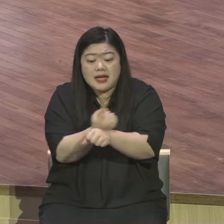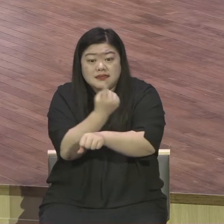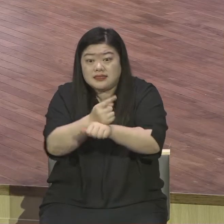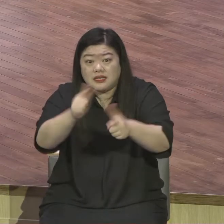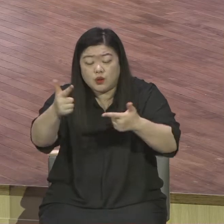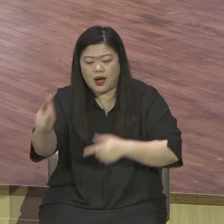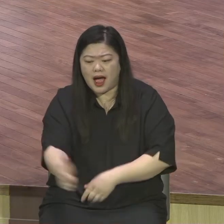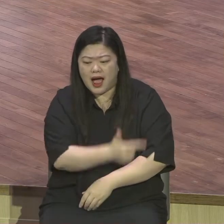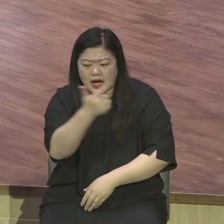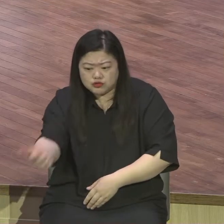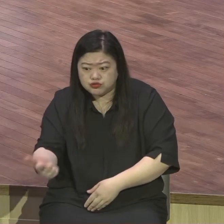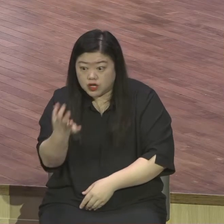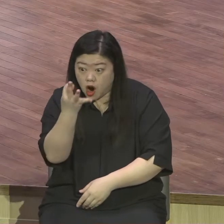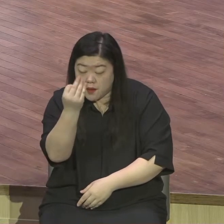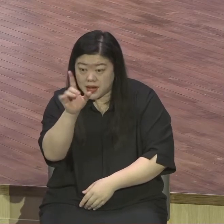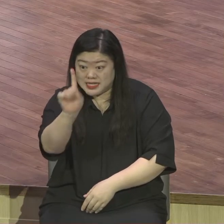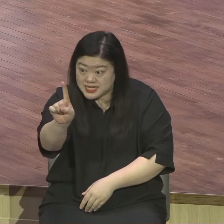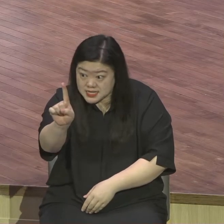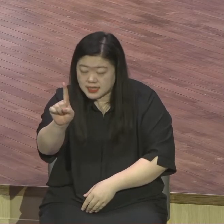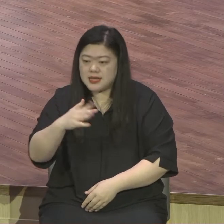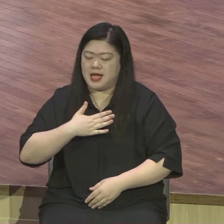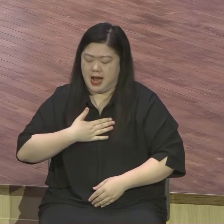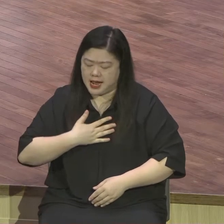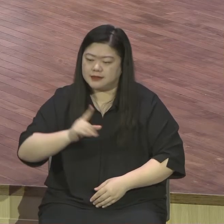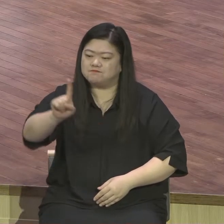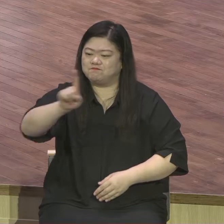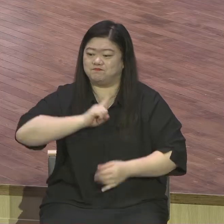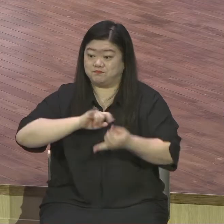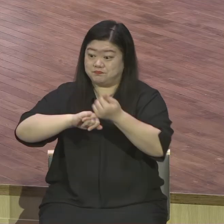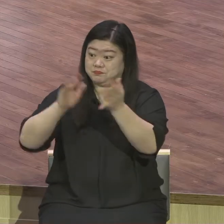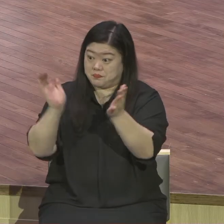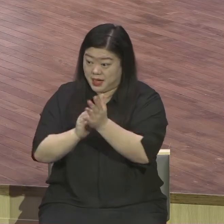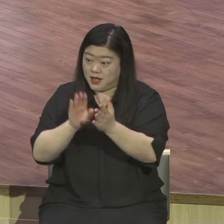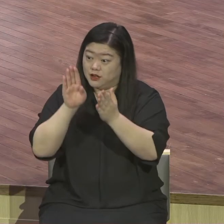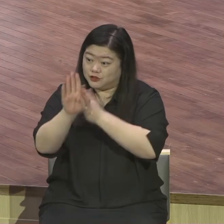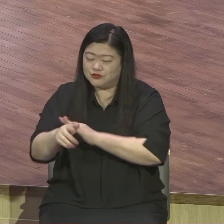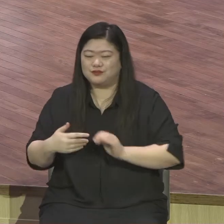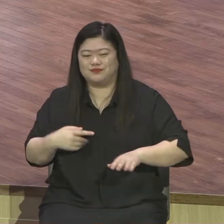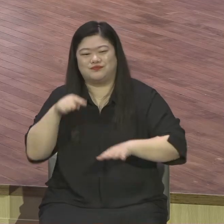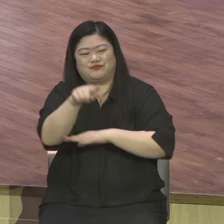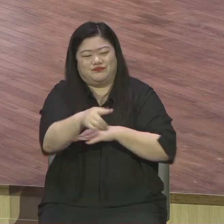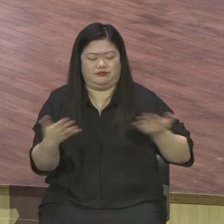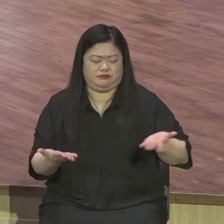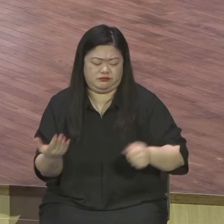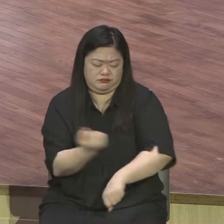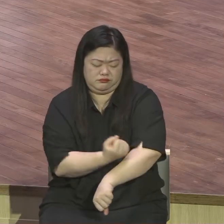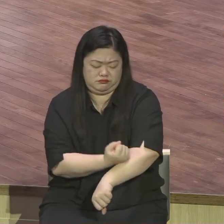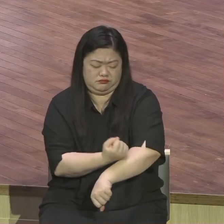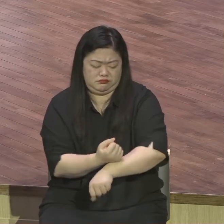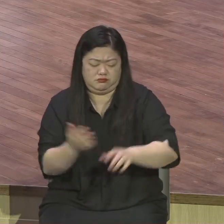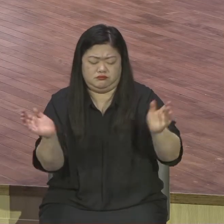받았습니다. 그런데 지금 주인이 베푼 은혜에 대해서는 전혀 감격이 없고